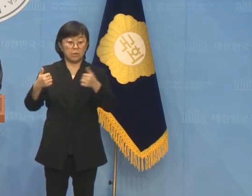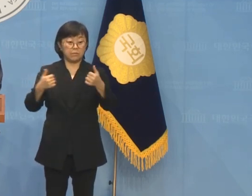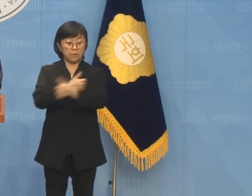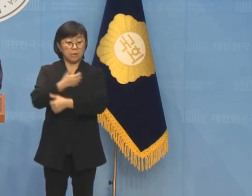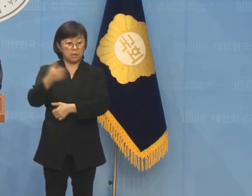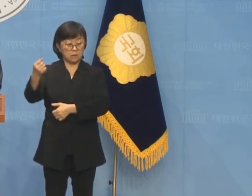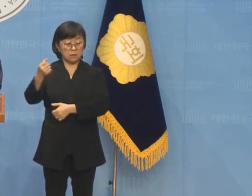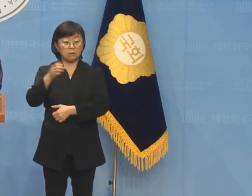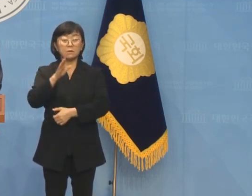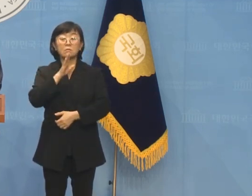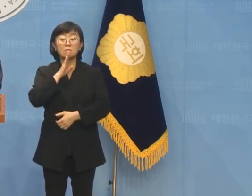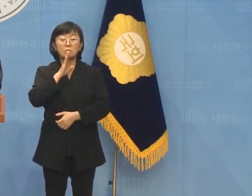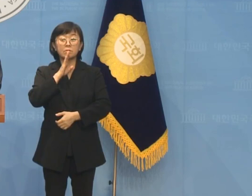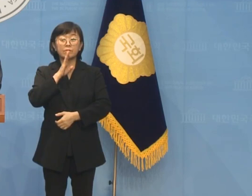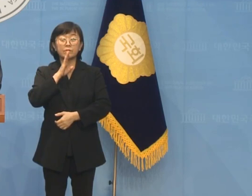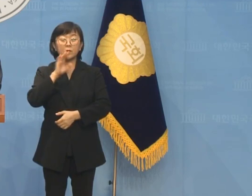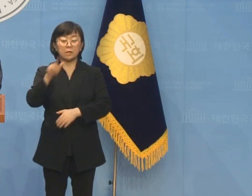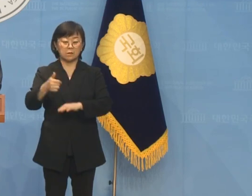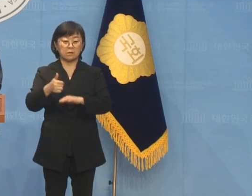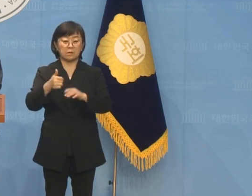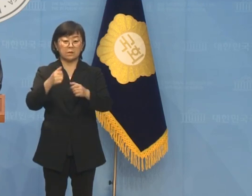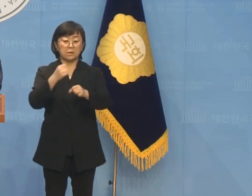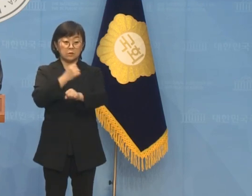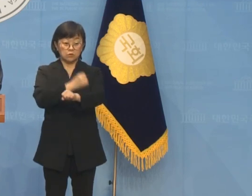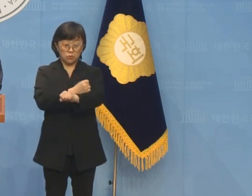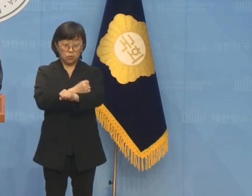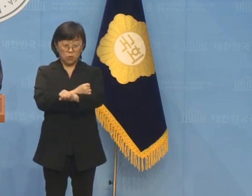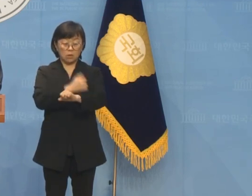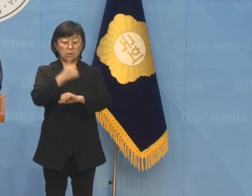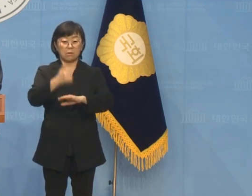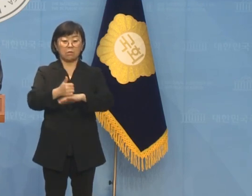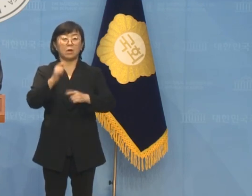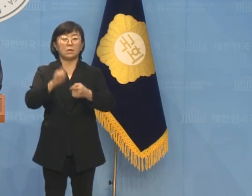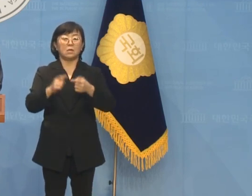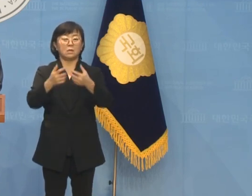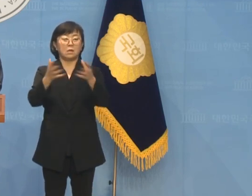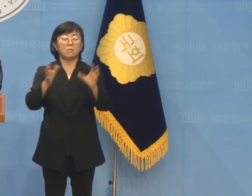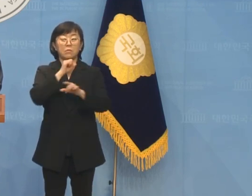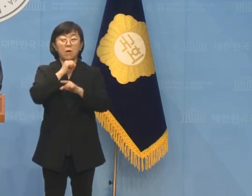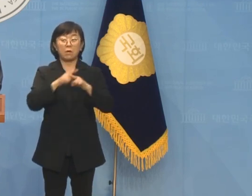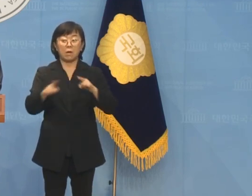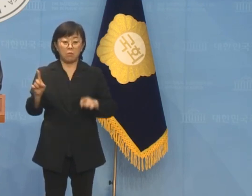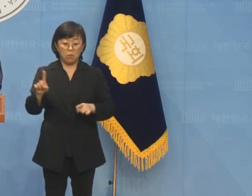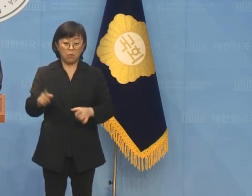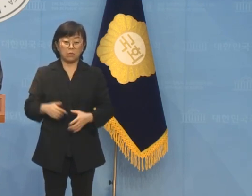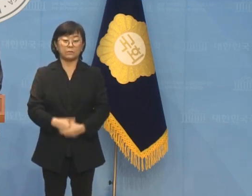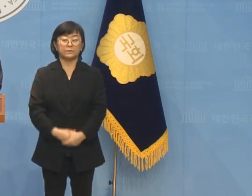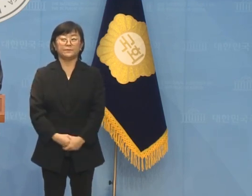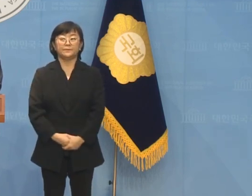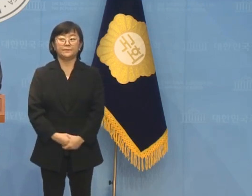단초를 만들어냈던 그 기여와 성과에 대한 우리 당의 평가는 무엇입니까?